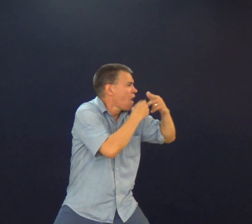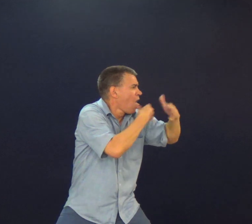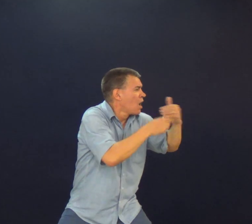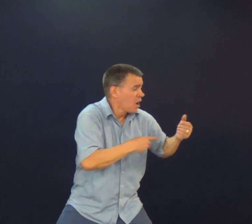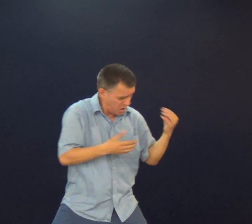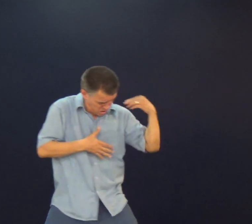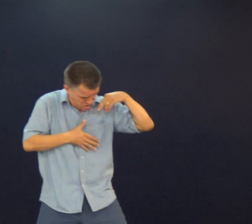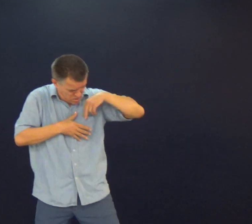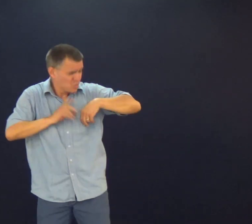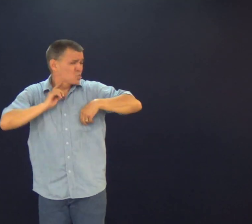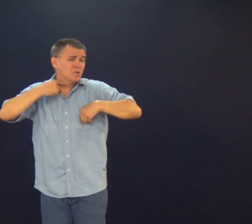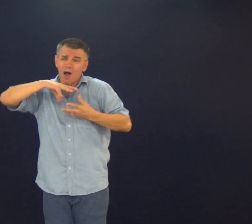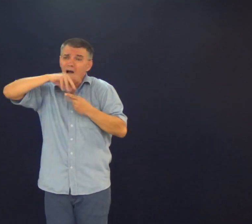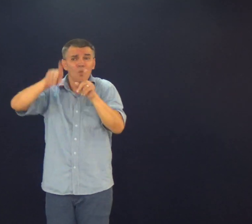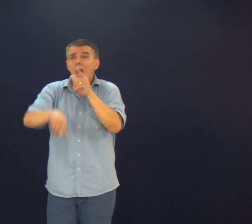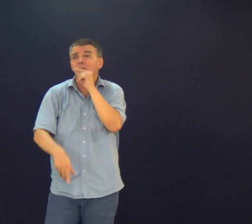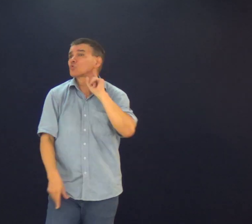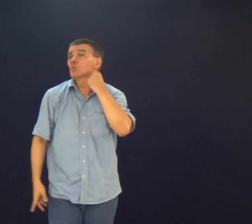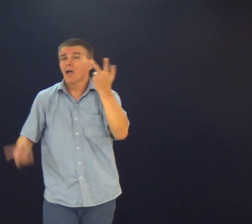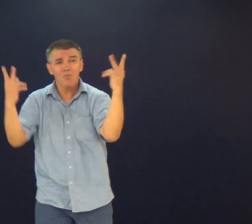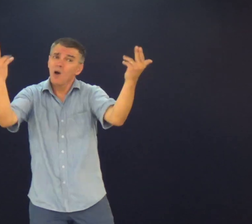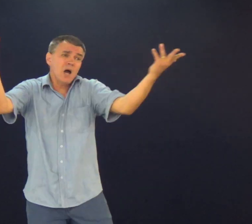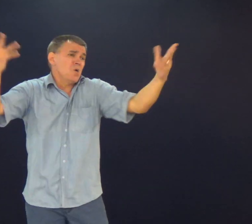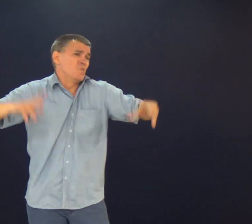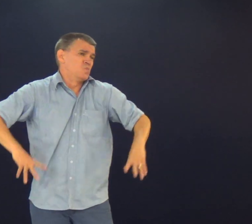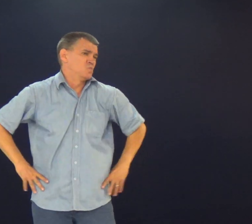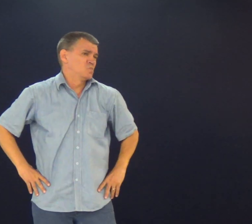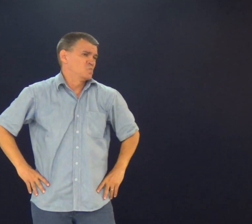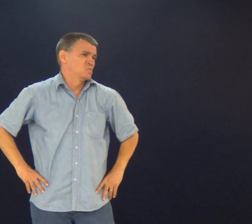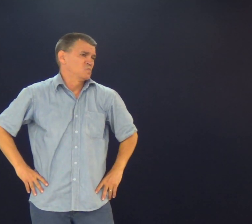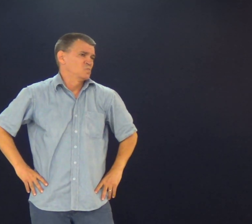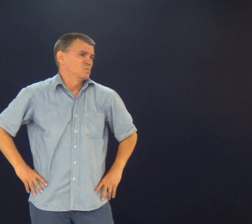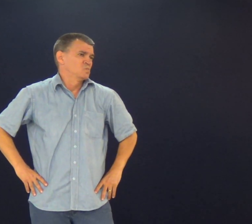Se você pensa em coisas ilícitas É como se você estivesse tomando água suja